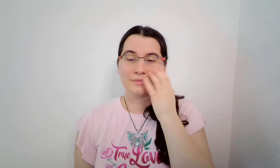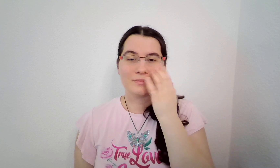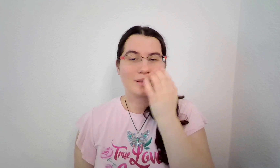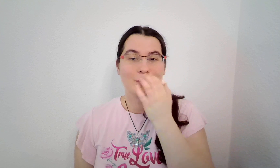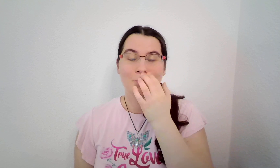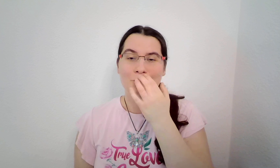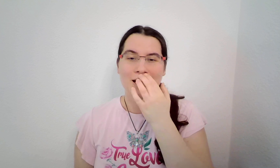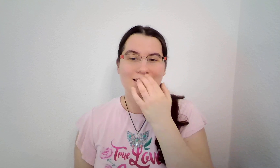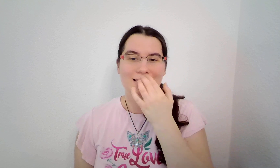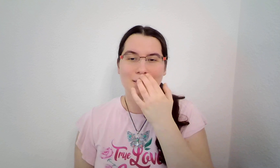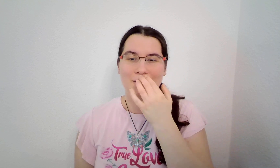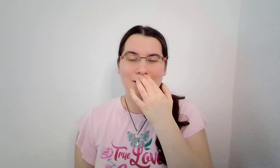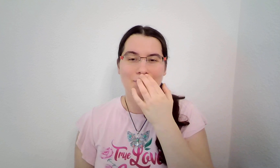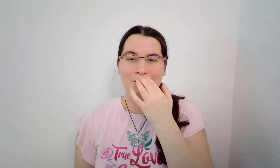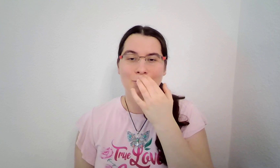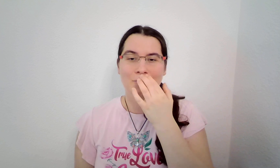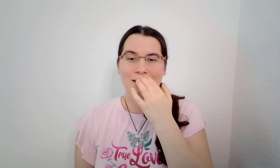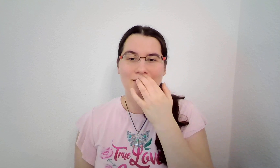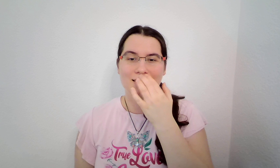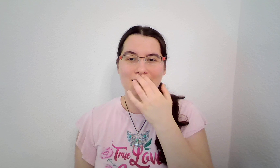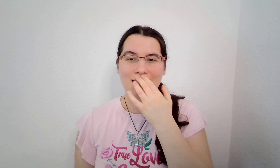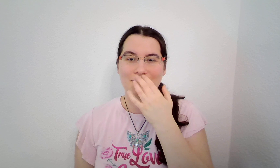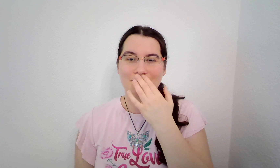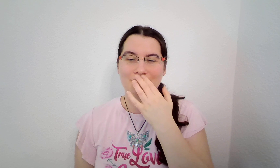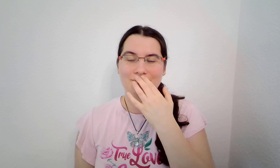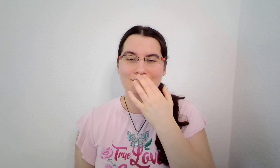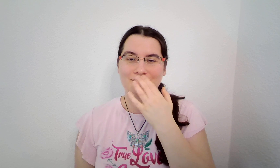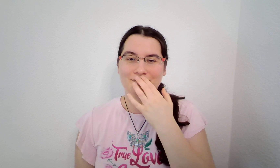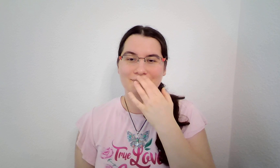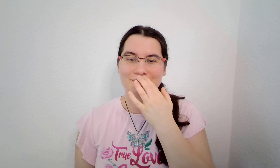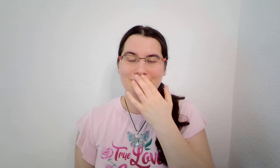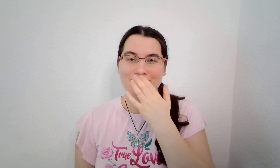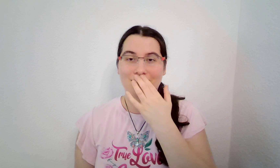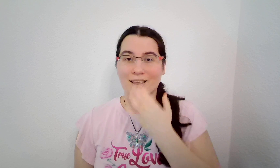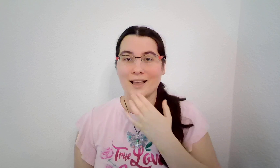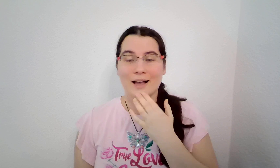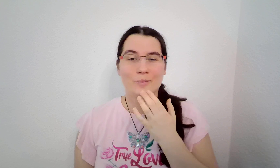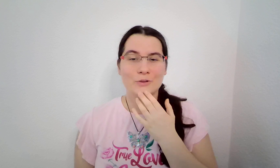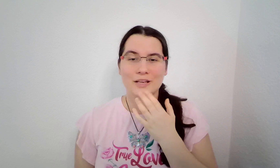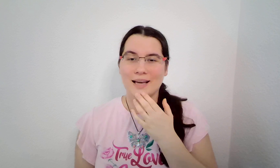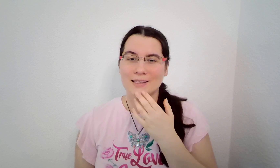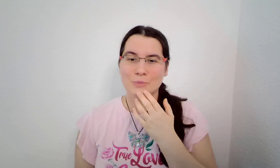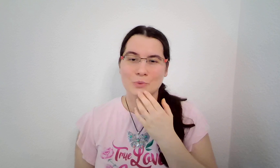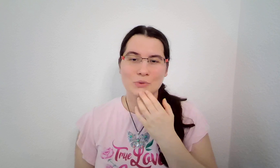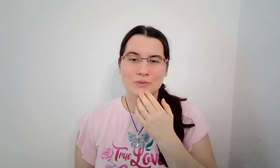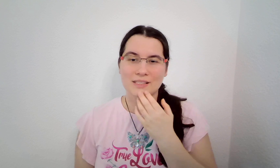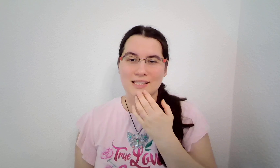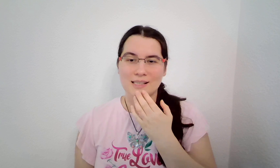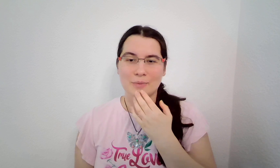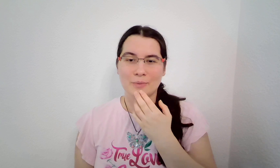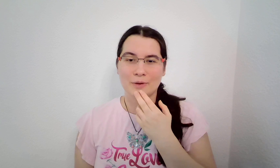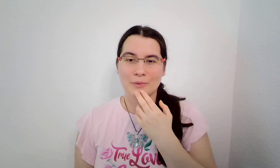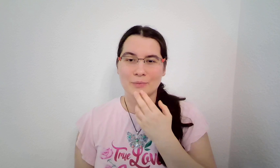Možná si zabalím baťu v plný věcí a možná na spoustu věcí zapomenu.